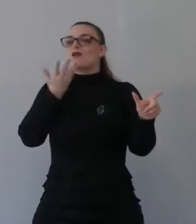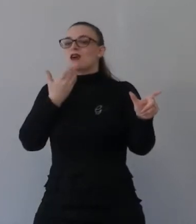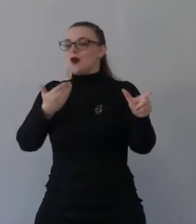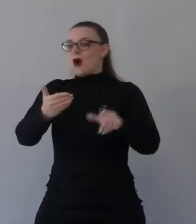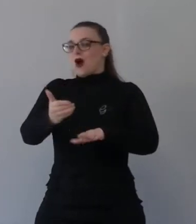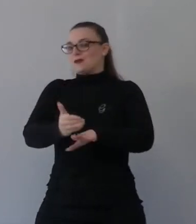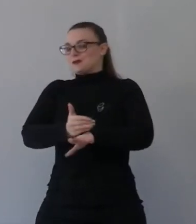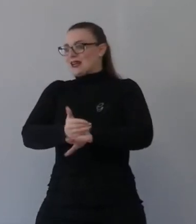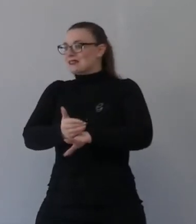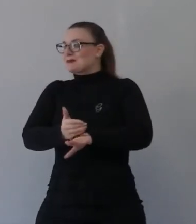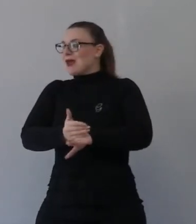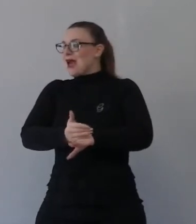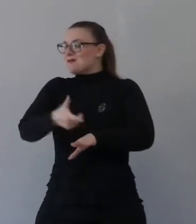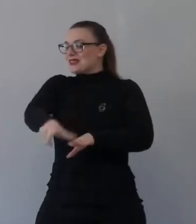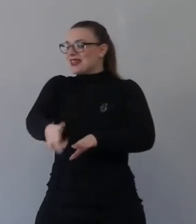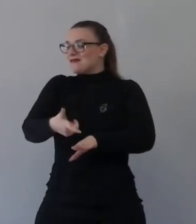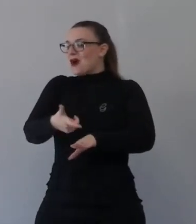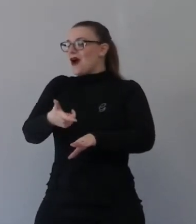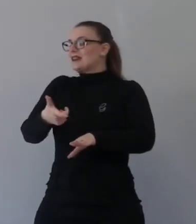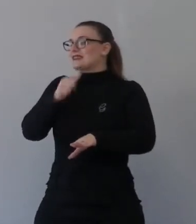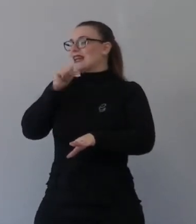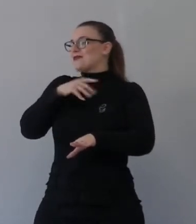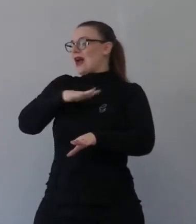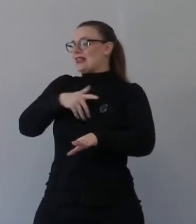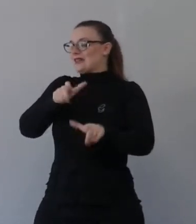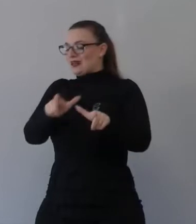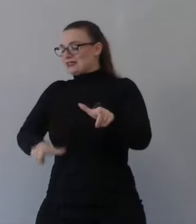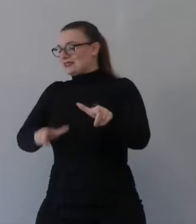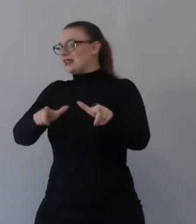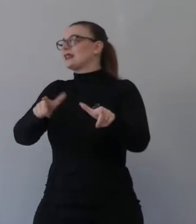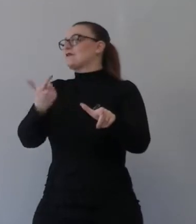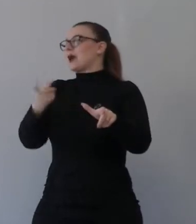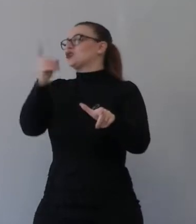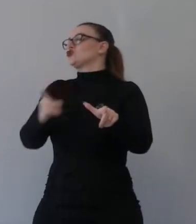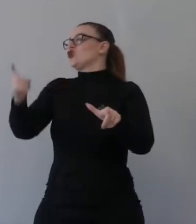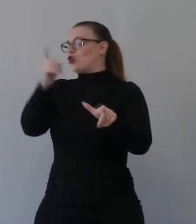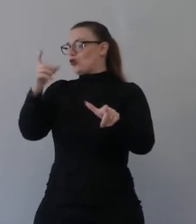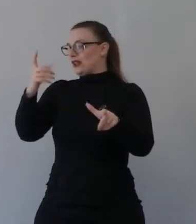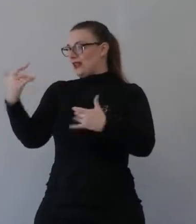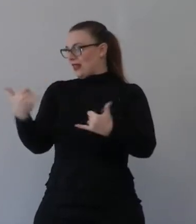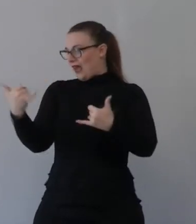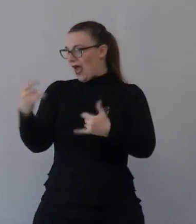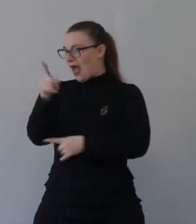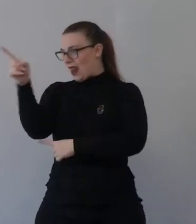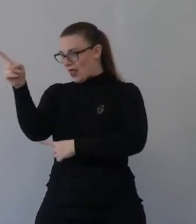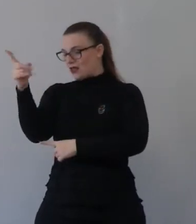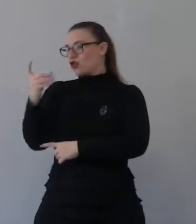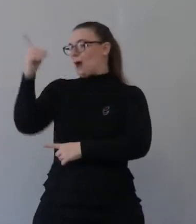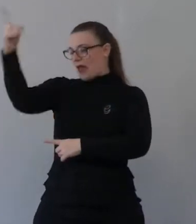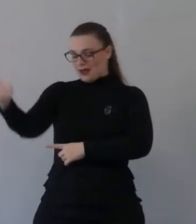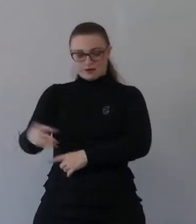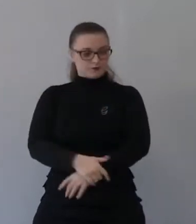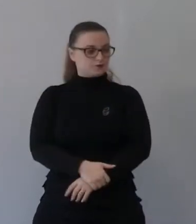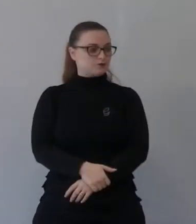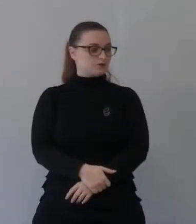profezia del profeta, 720 anni prima del primo Natale. Il